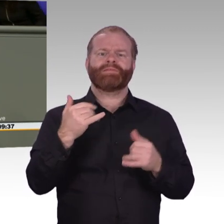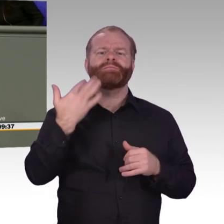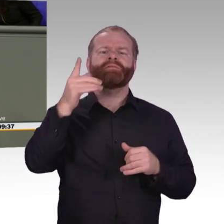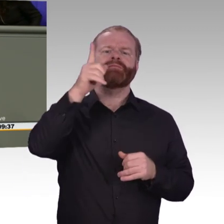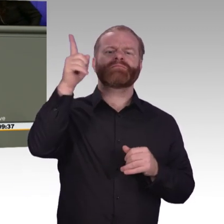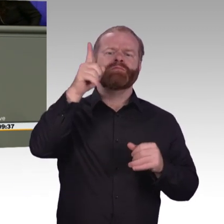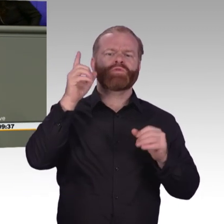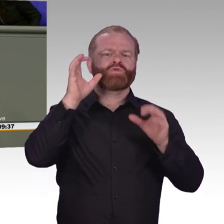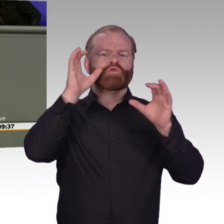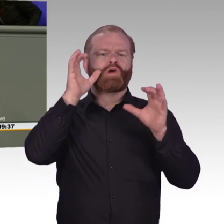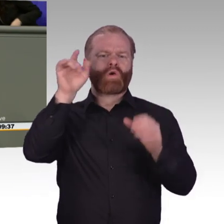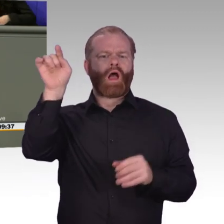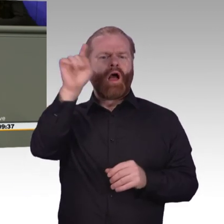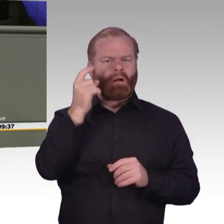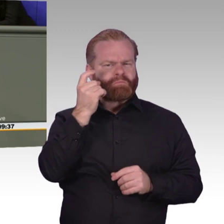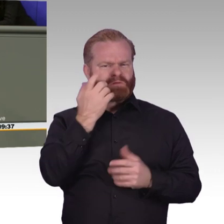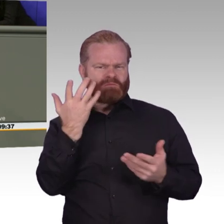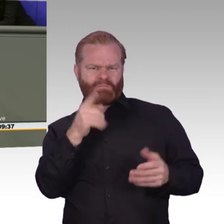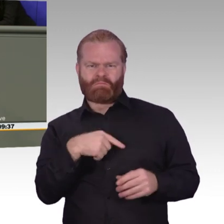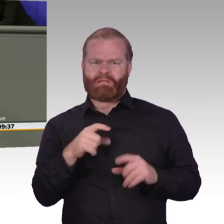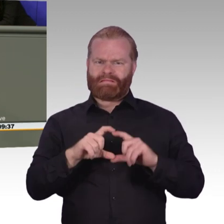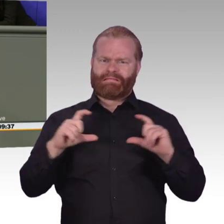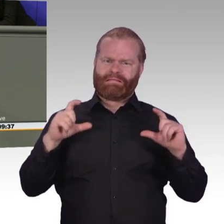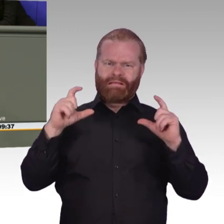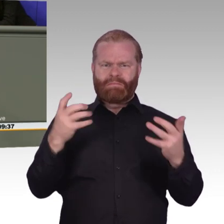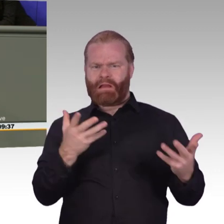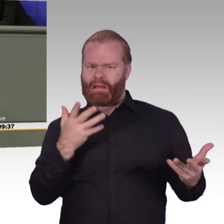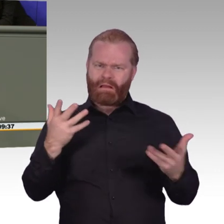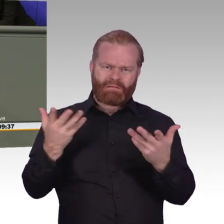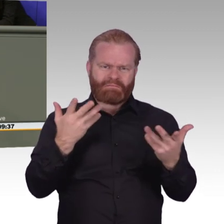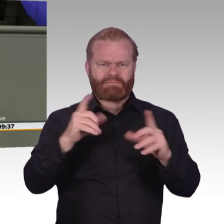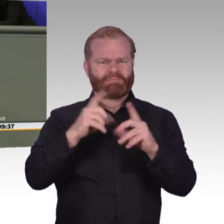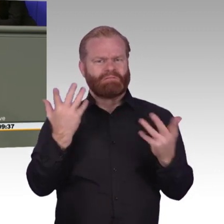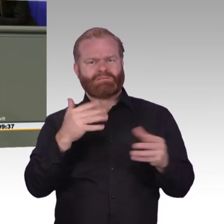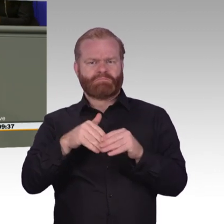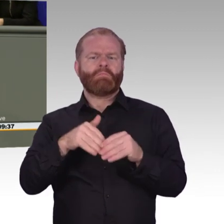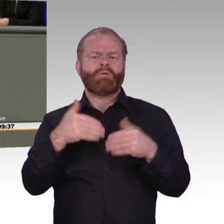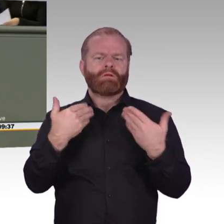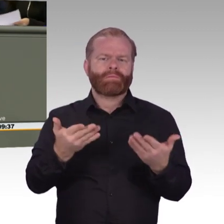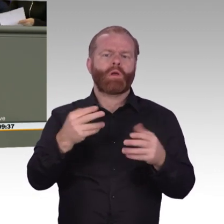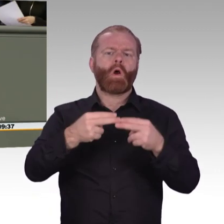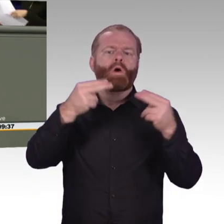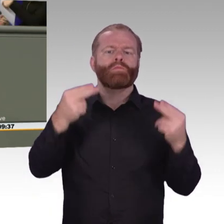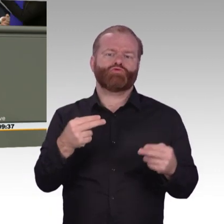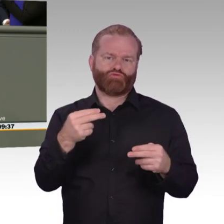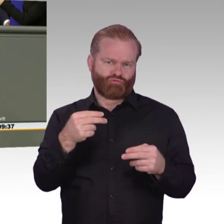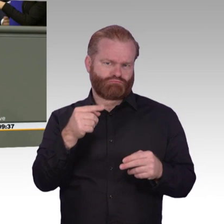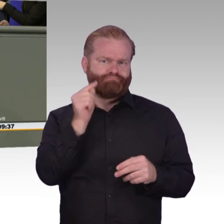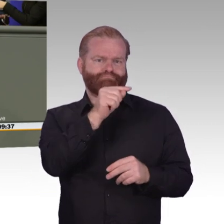sieht man nämlich sehr transparent, was alles diese Umsetzungsstrategie beinhaltet. Und da will ich doch mal einige